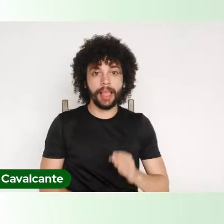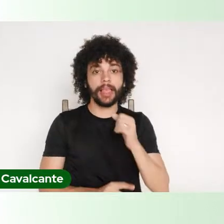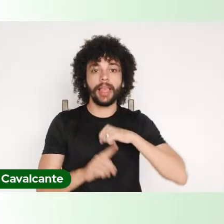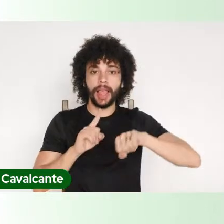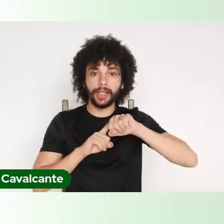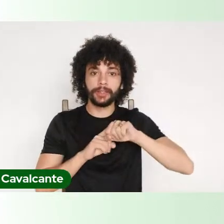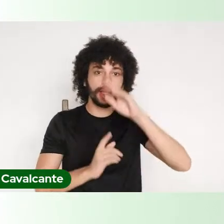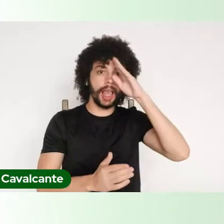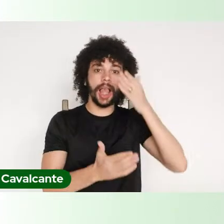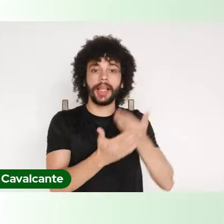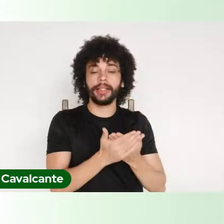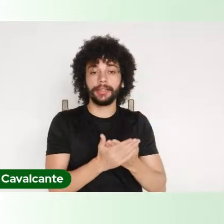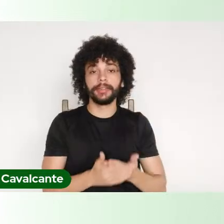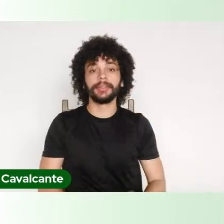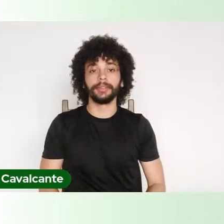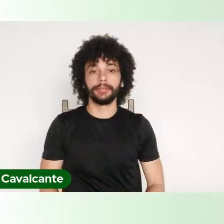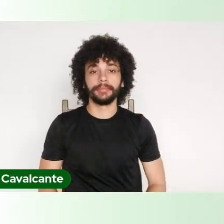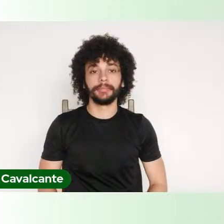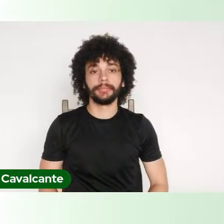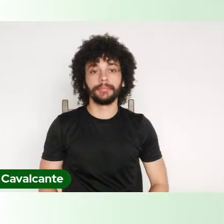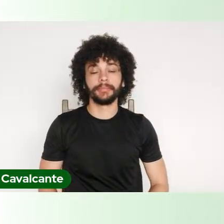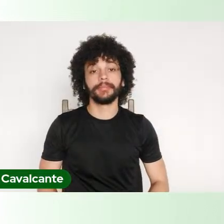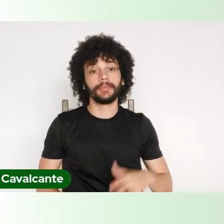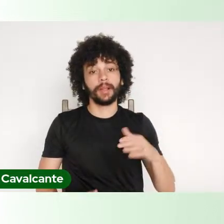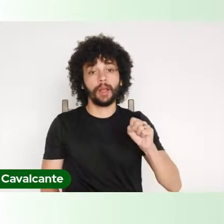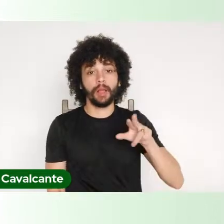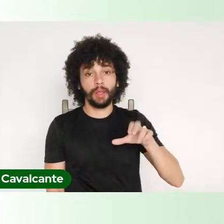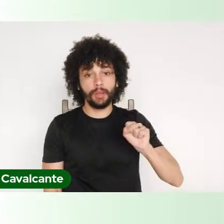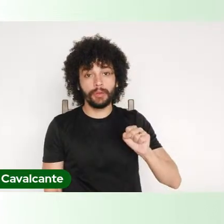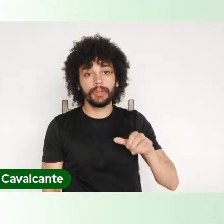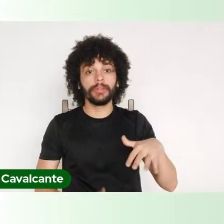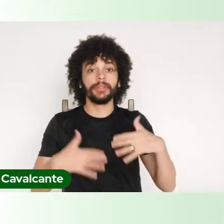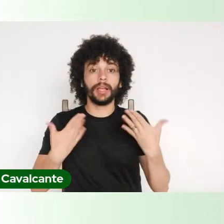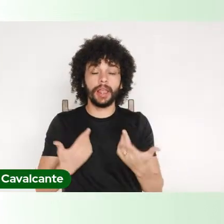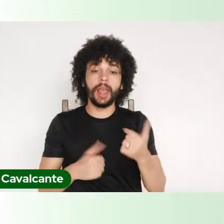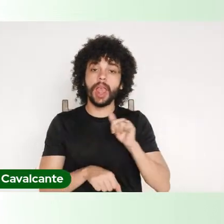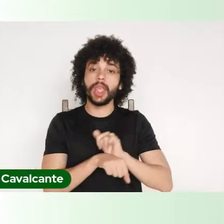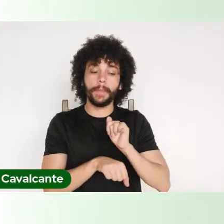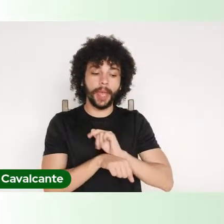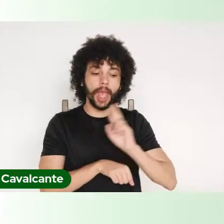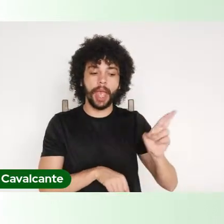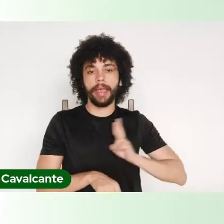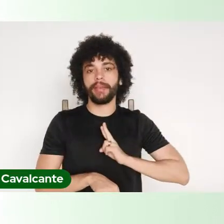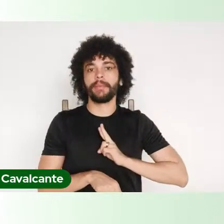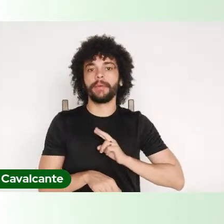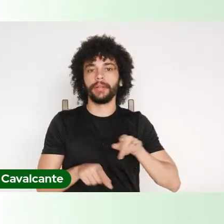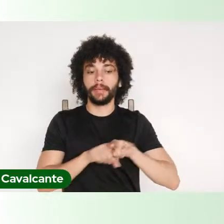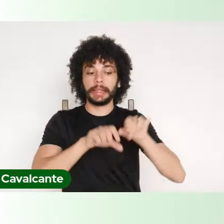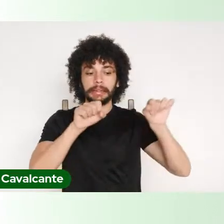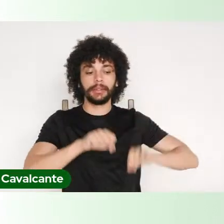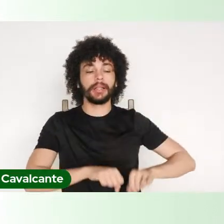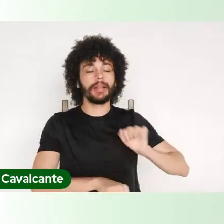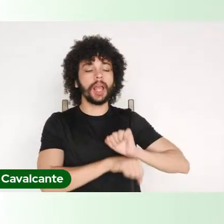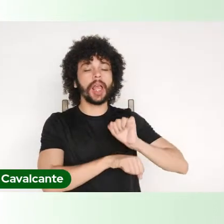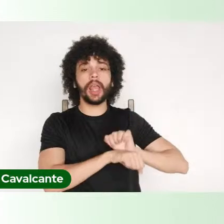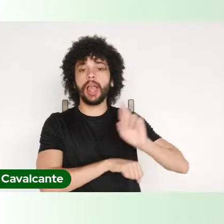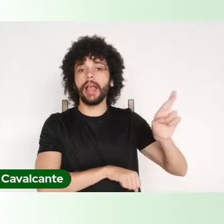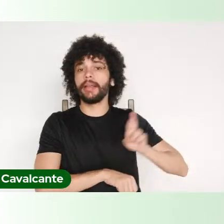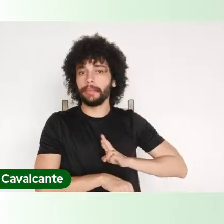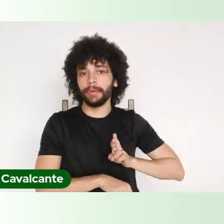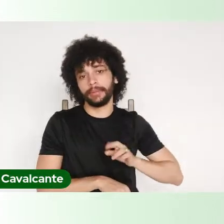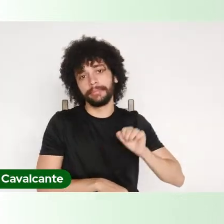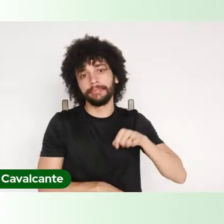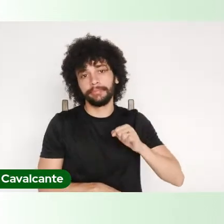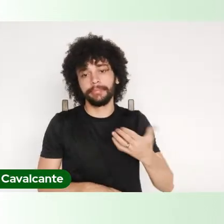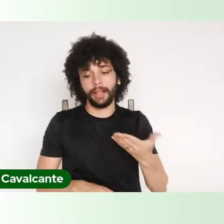fundamental no sistema único de saúde e esperou resposta desse sistema único de saúde. A